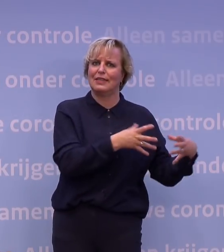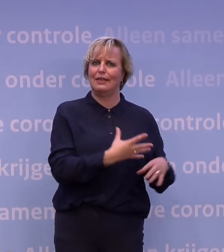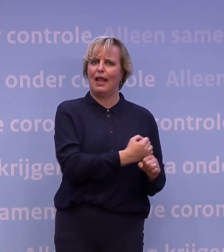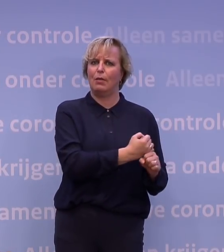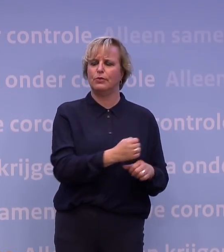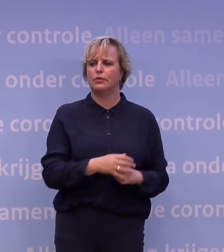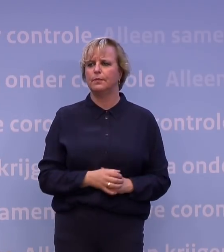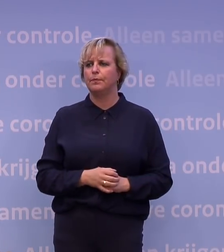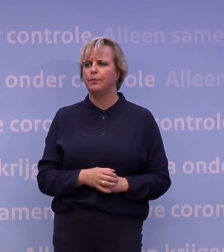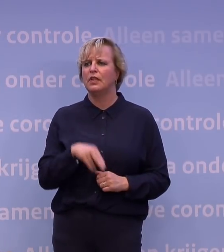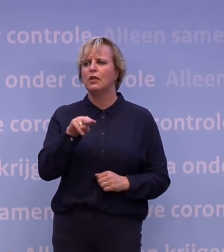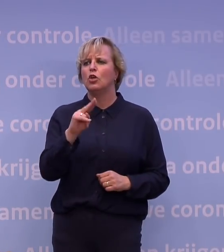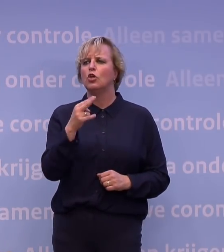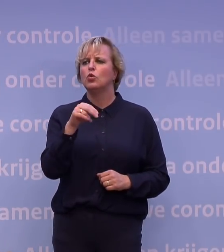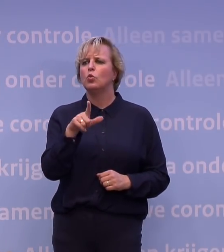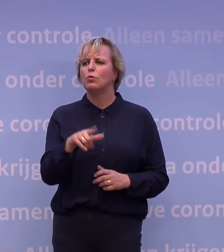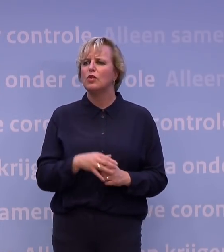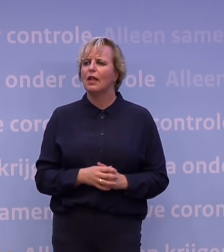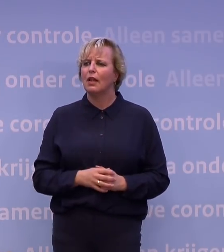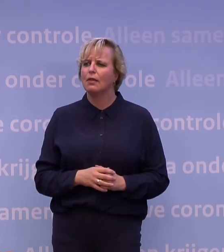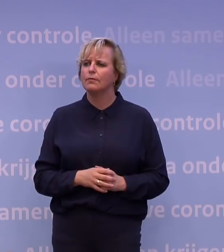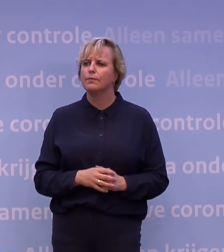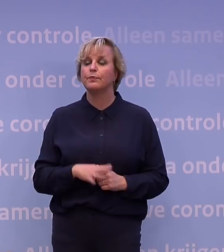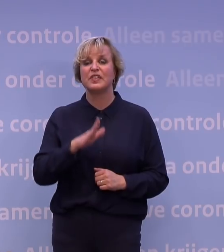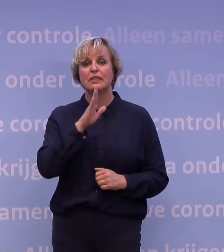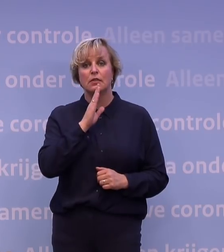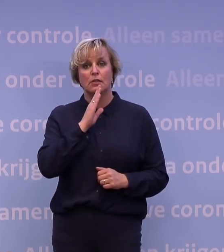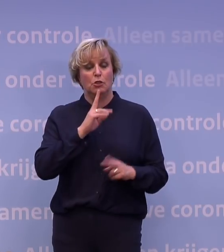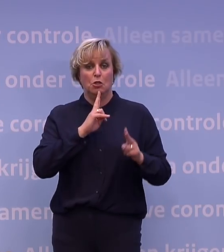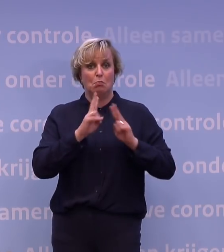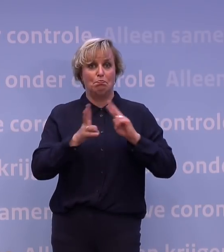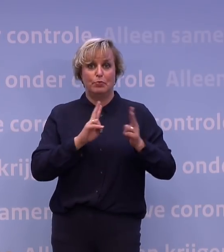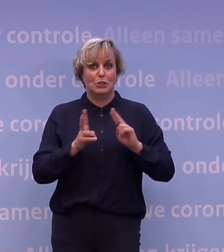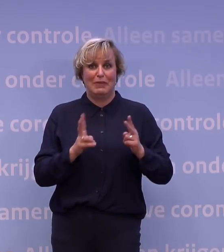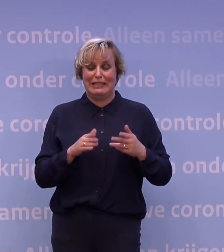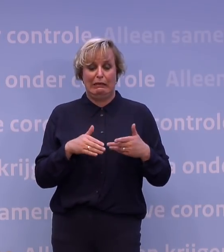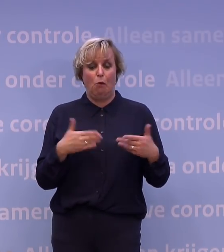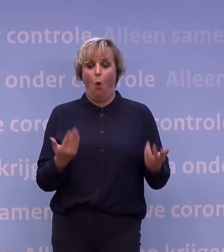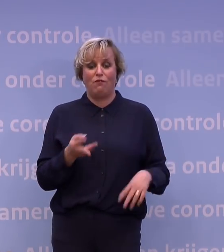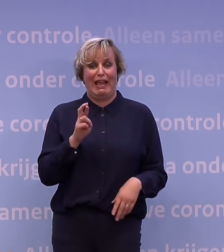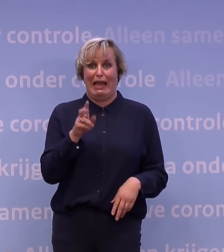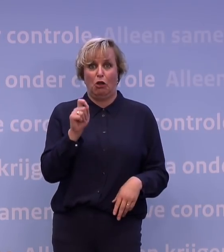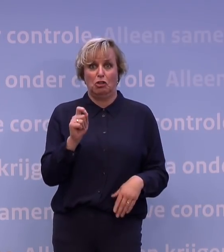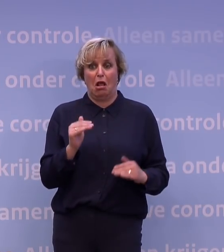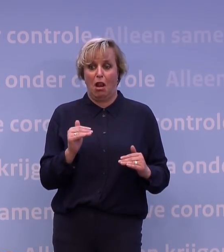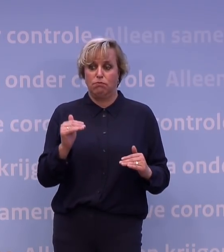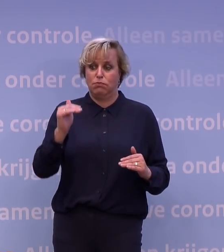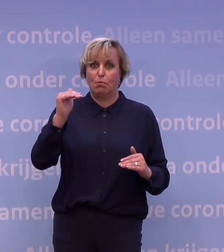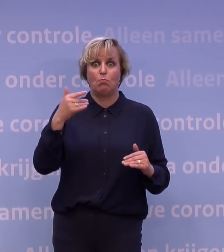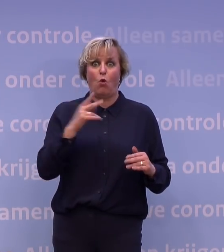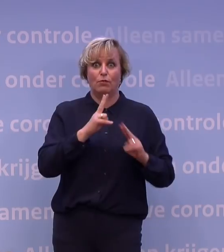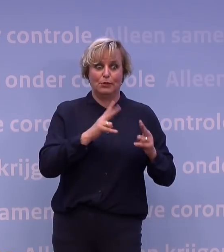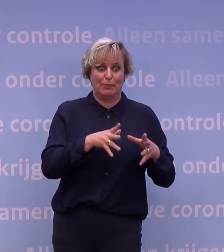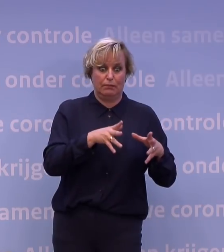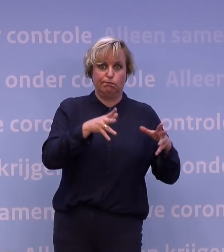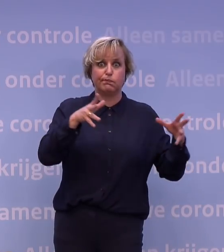vanaf welk moment, als we een x-aantal besmettingen of de R komt boven een bepaald getal uit, is dat dan ook voor